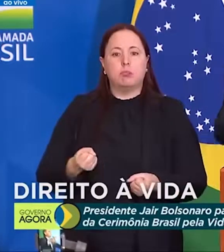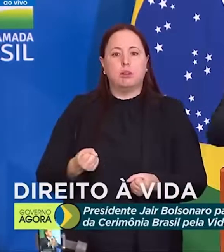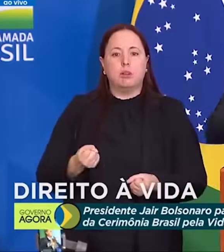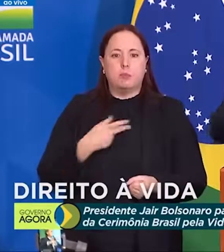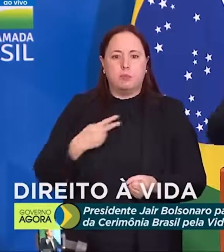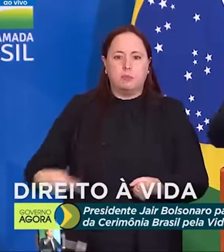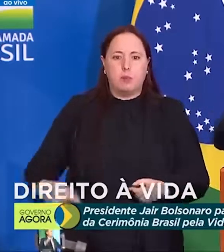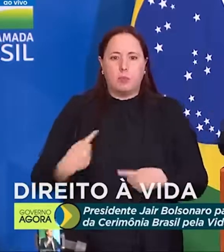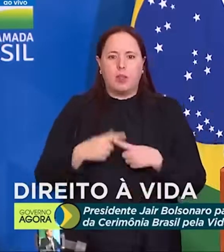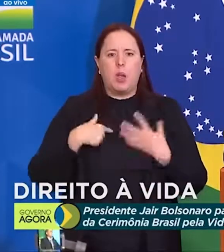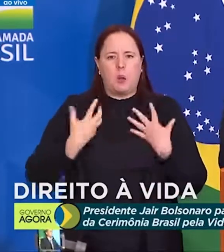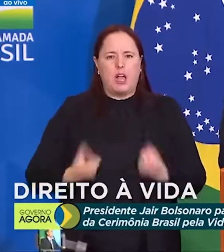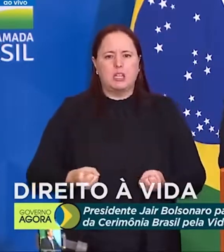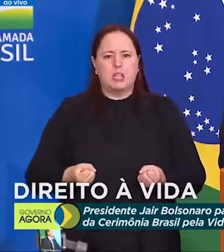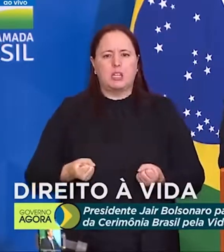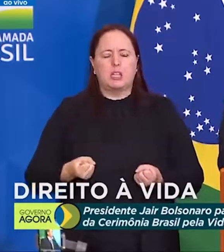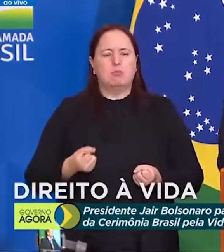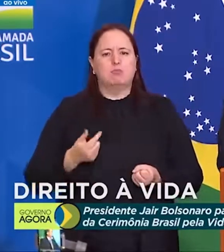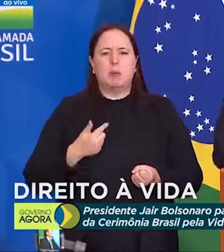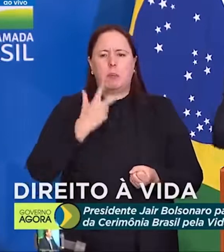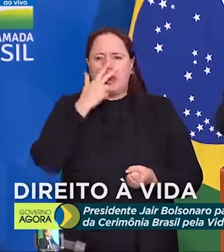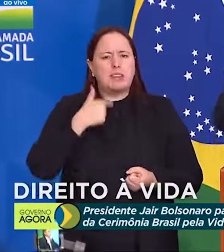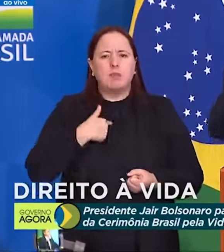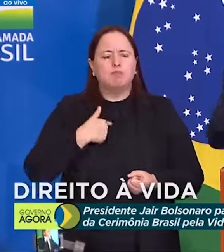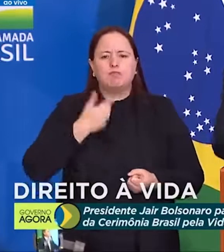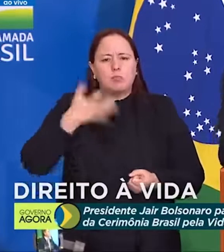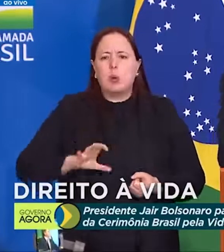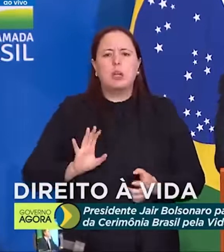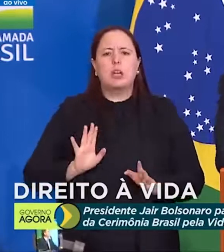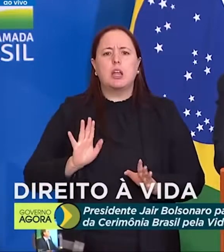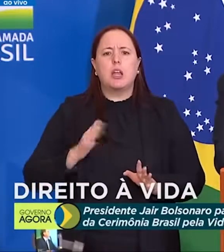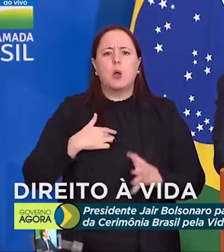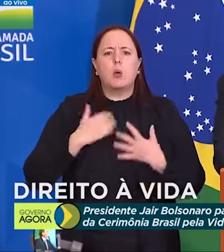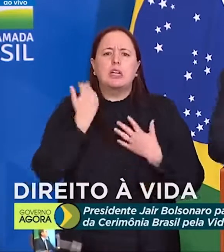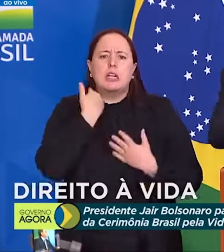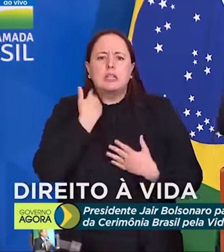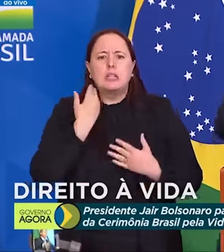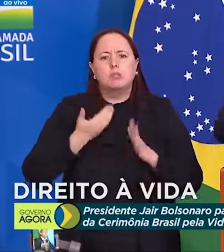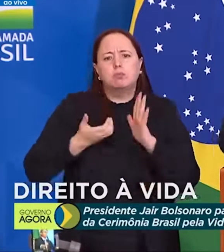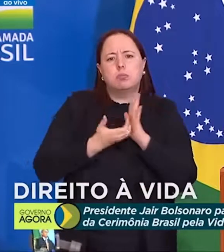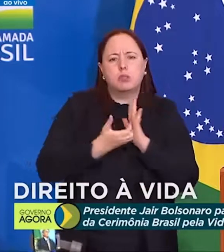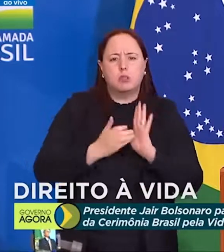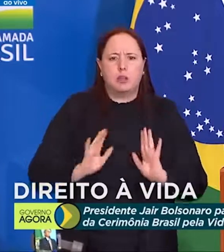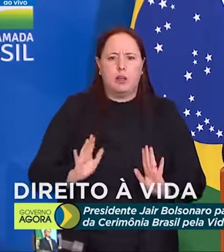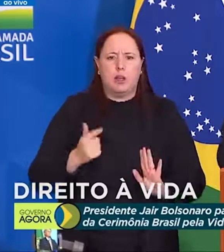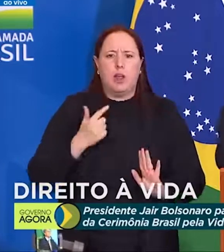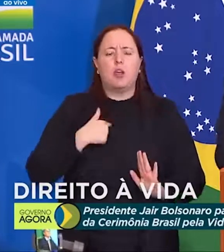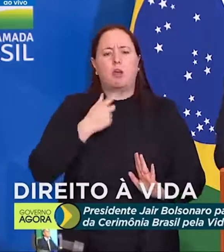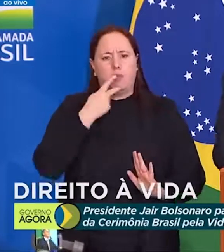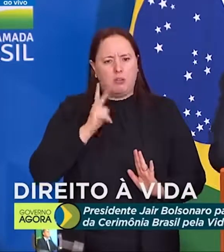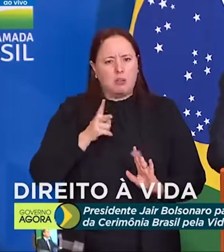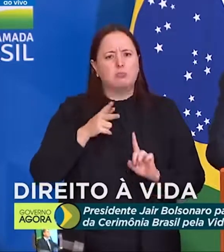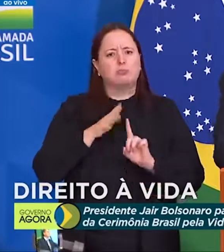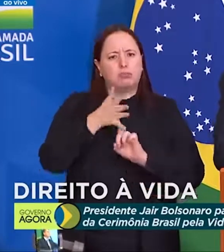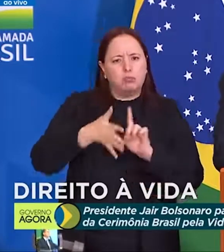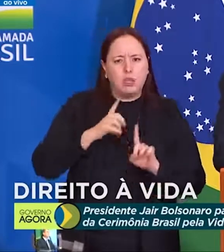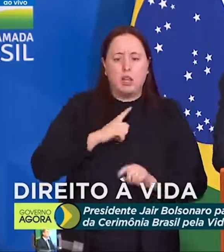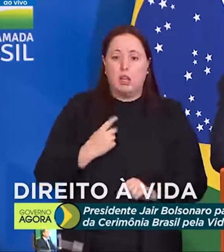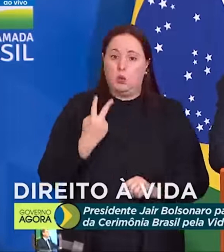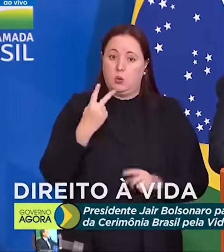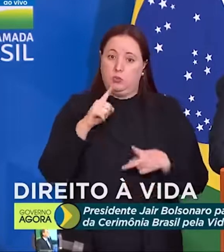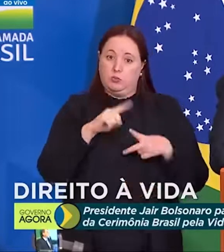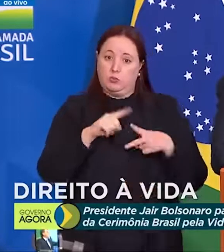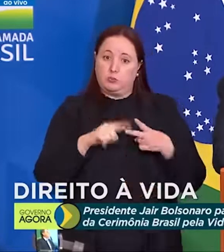me desculpe, deputados, eu cansei do parlamento. Eu quero cuidar da minha vida. E falava durante a campanha, eu tenho duas